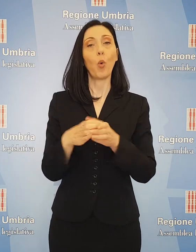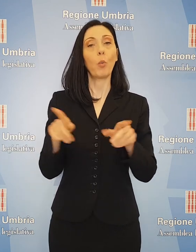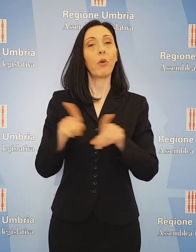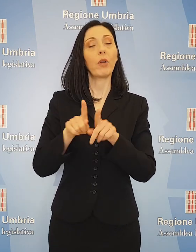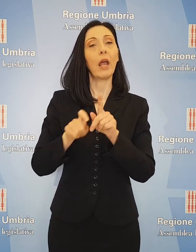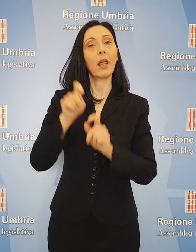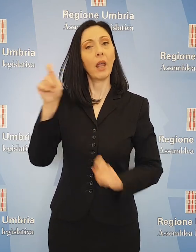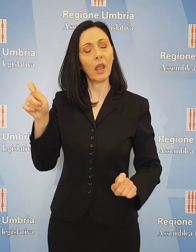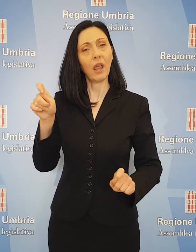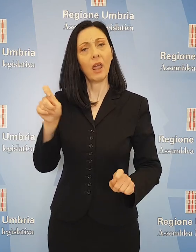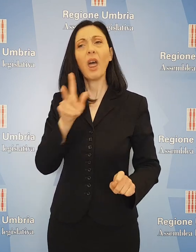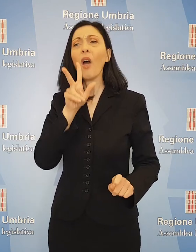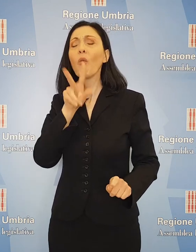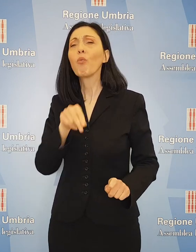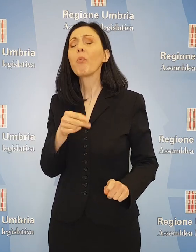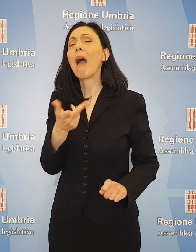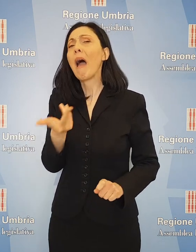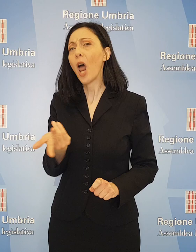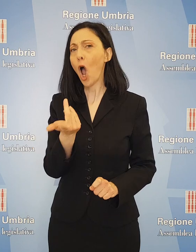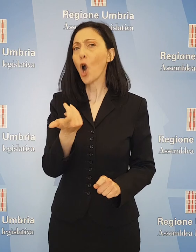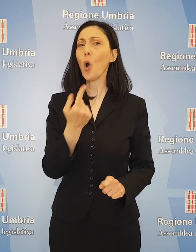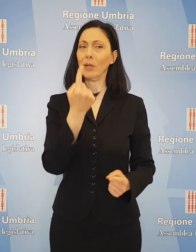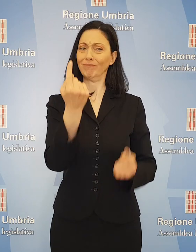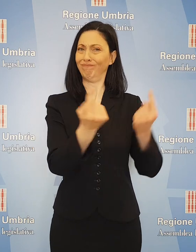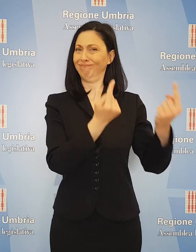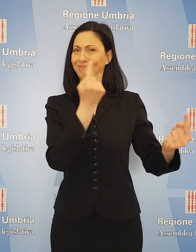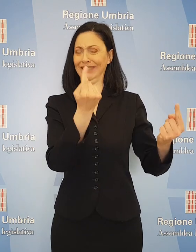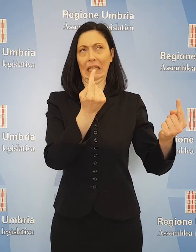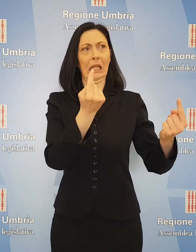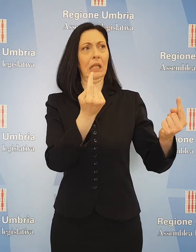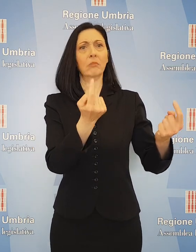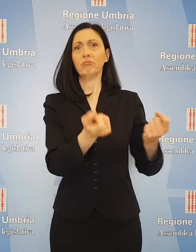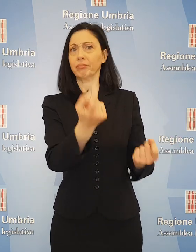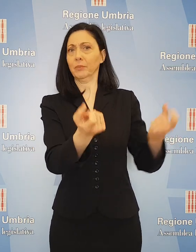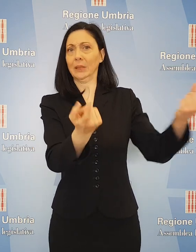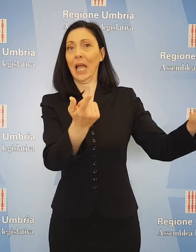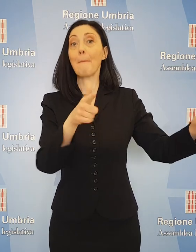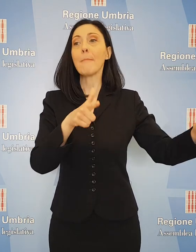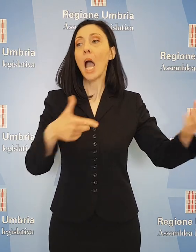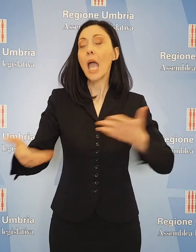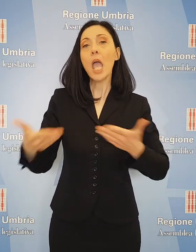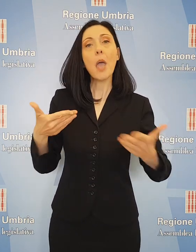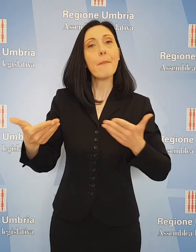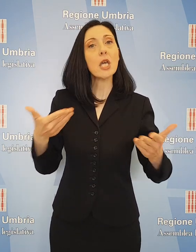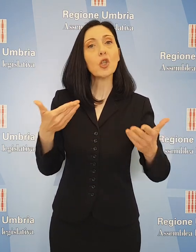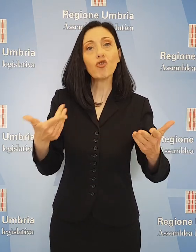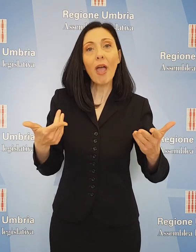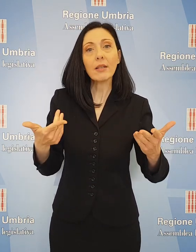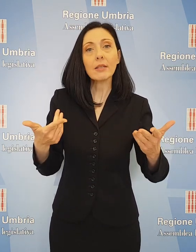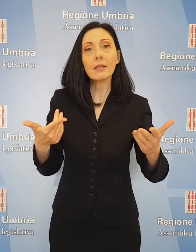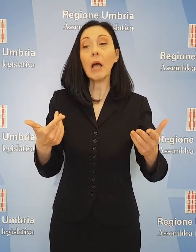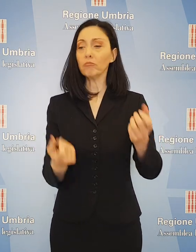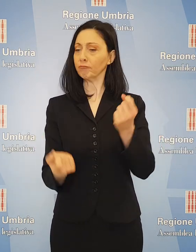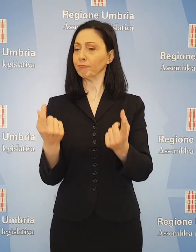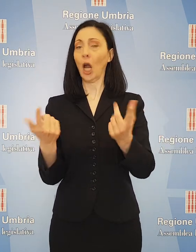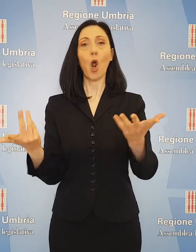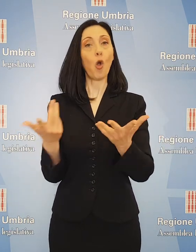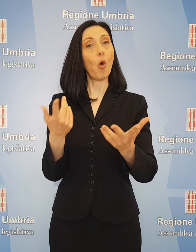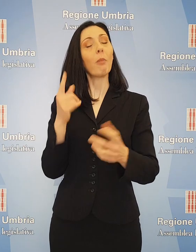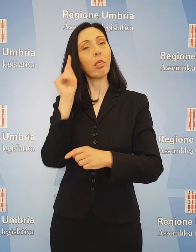di aver voluto parlare di politiche di scenario, modelli di sviluppo, ma l'emergenza ha aggiunto incognite difficili da prefigurare. Ora,